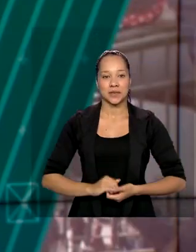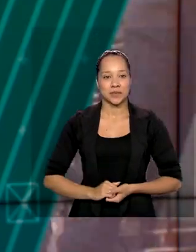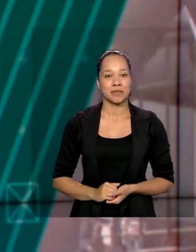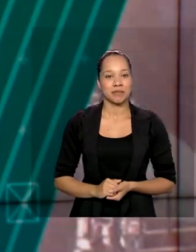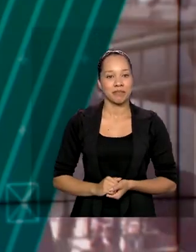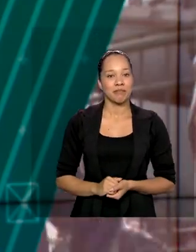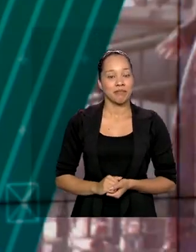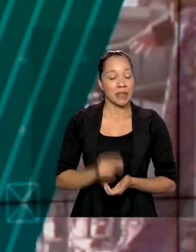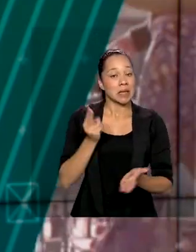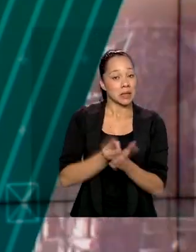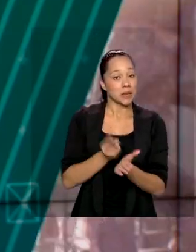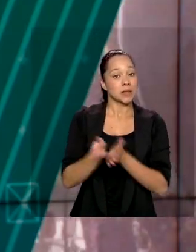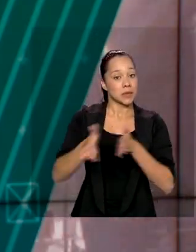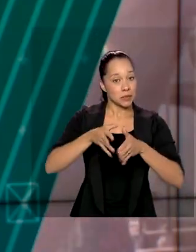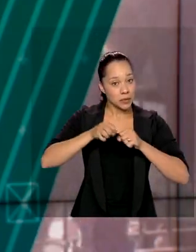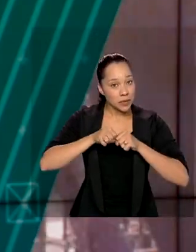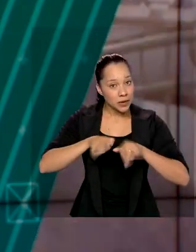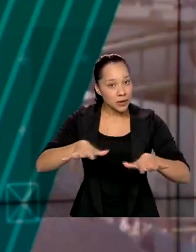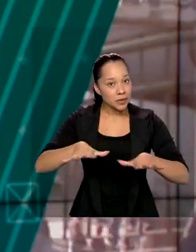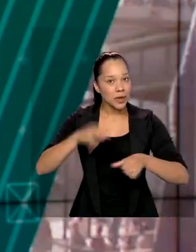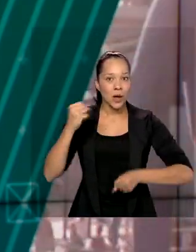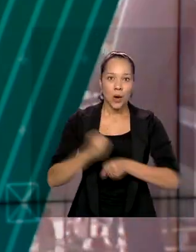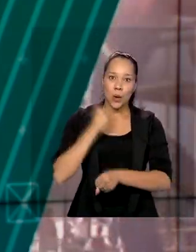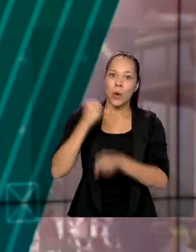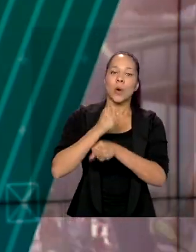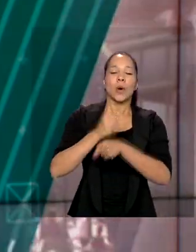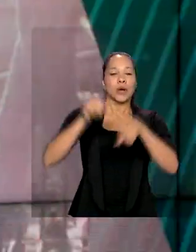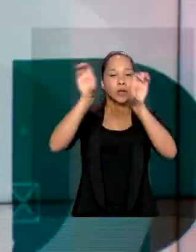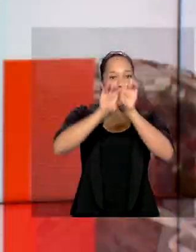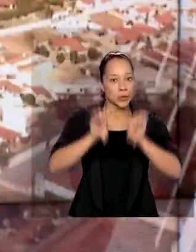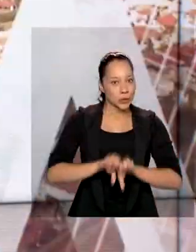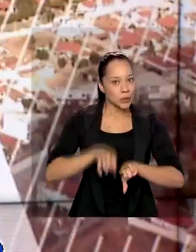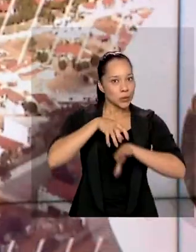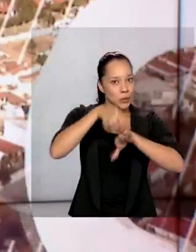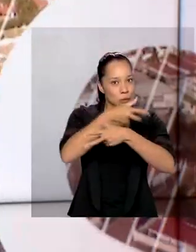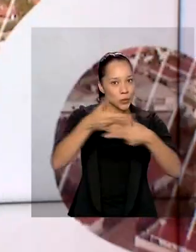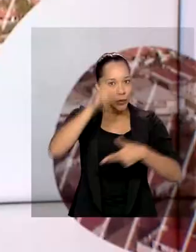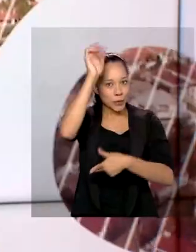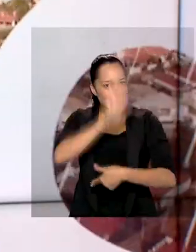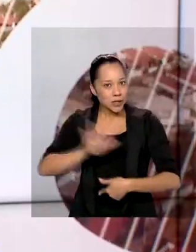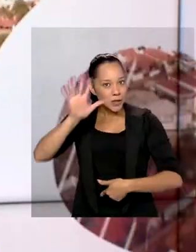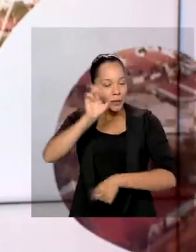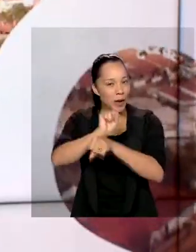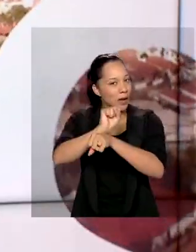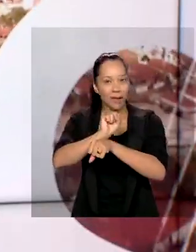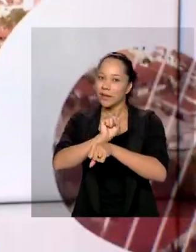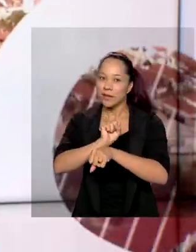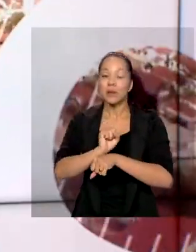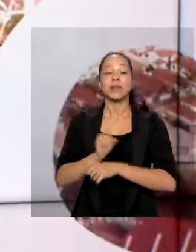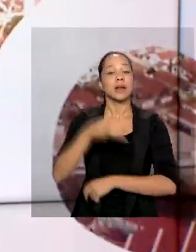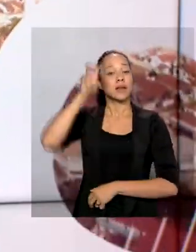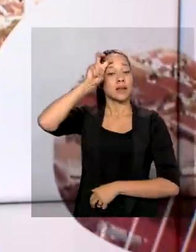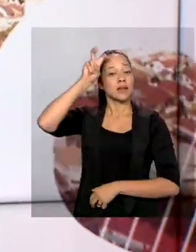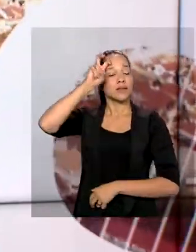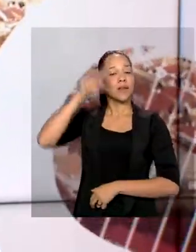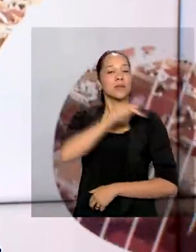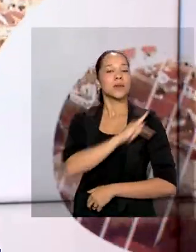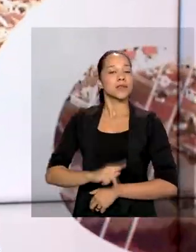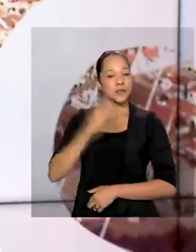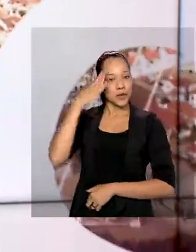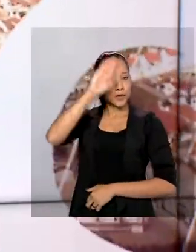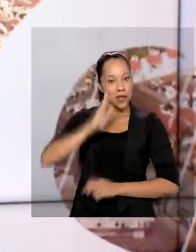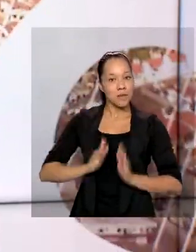E mesmo com a pandemia, as obras de infraestrutura em todo o país não pararam. Nesta quinta-feira, o presidente Jair Bolsonaro